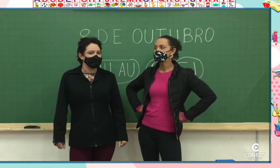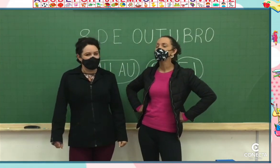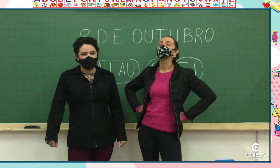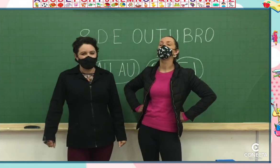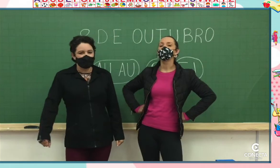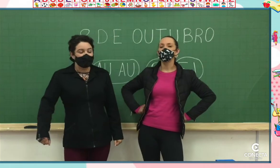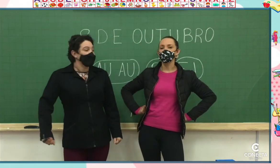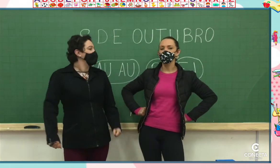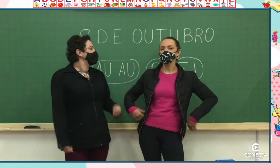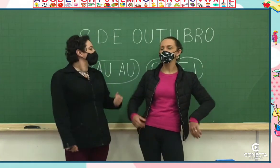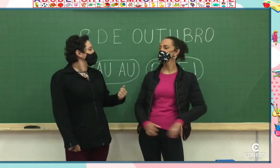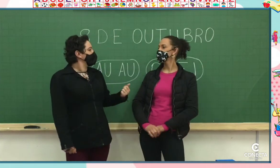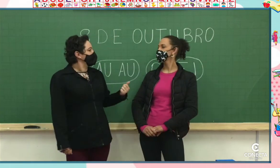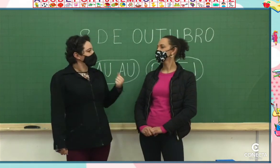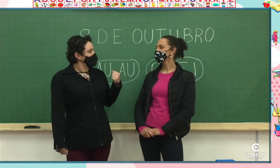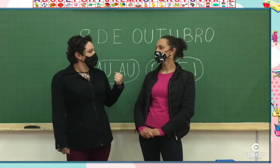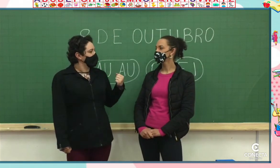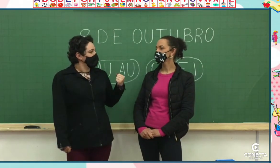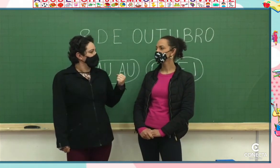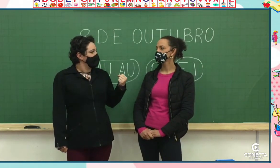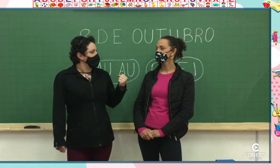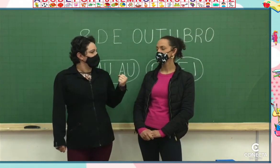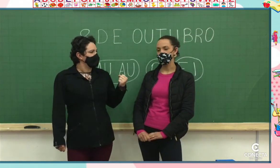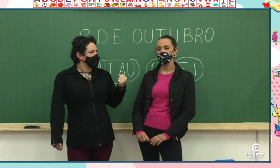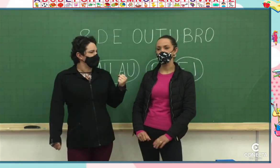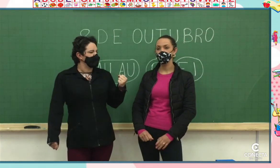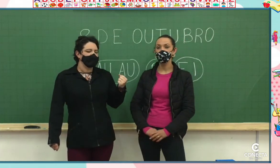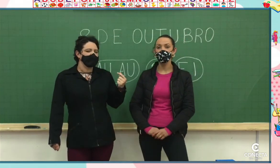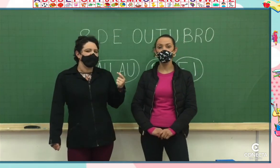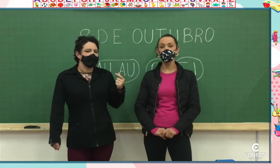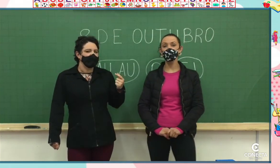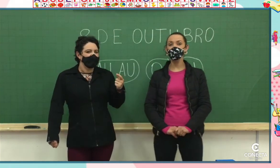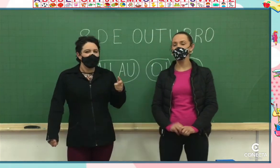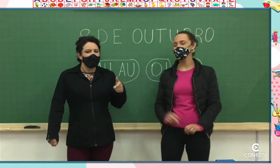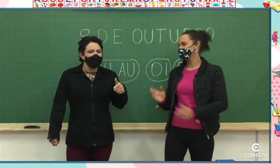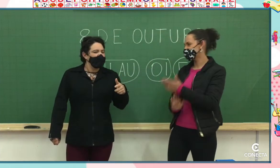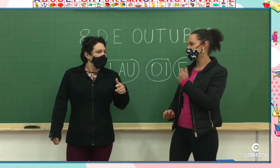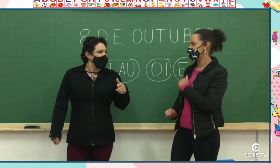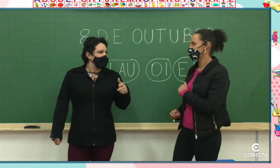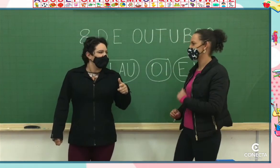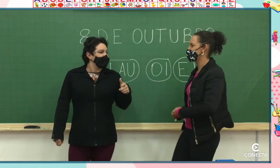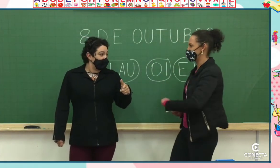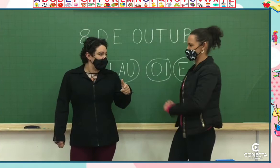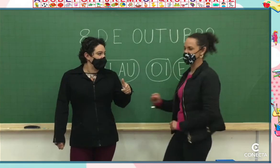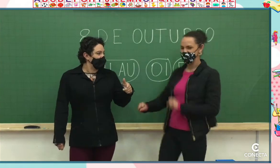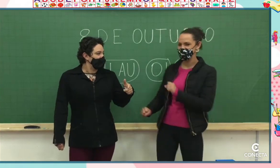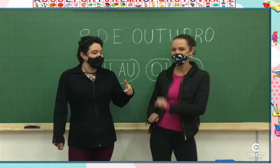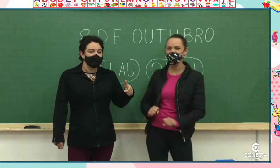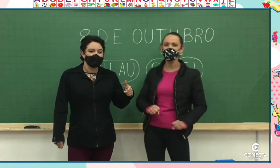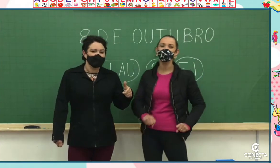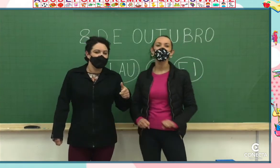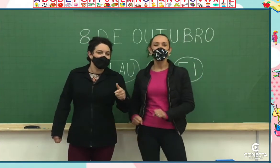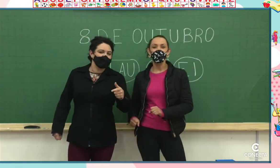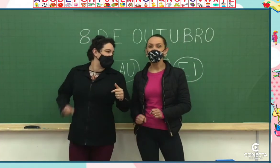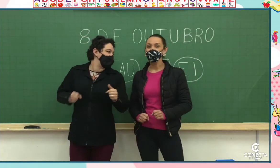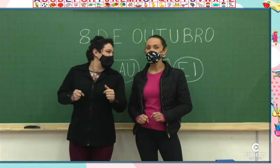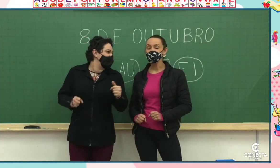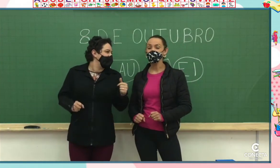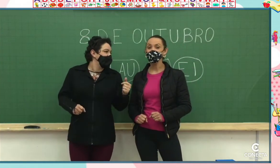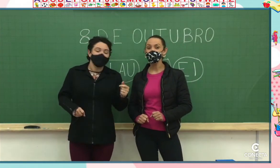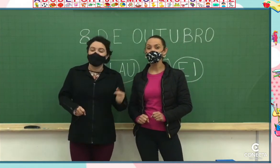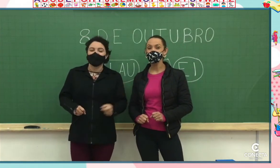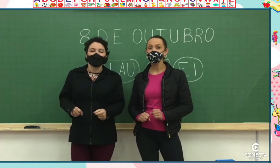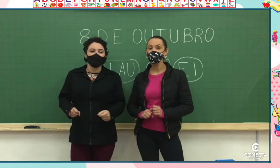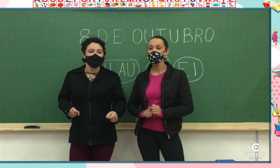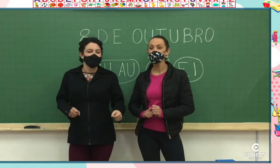Boris, né? Boris. E ele estava ajudando no quê? Na construção do quê? Ah, isso eu sei, professora Lilian. Sabe? Isso eu sei. Do quê que era?